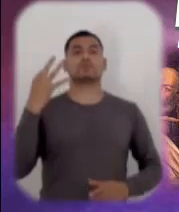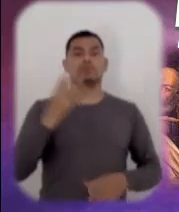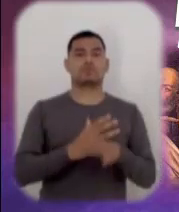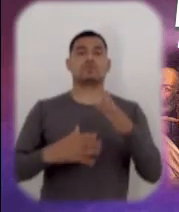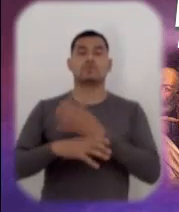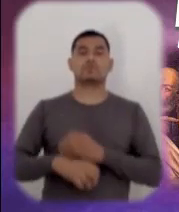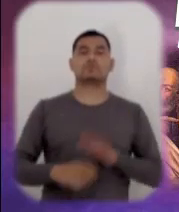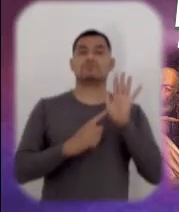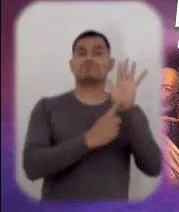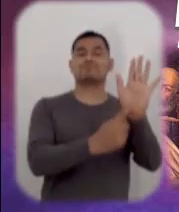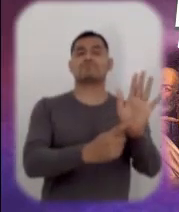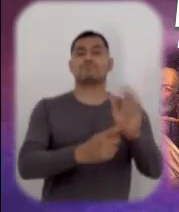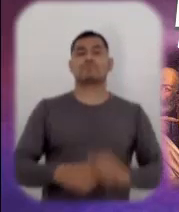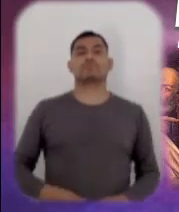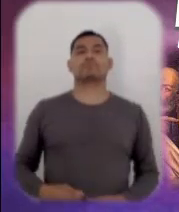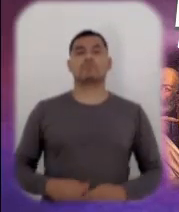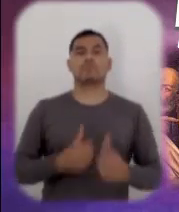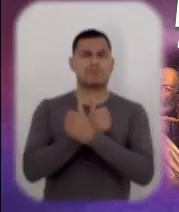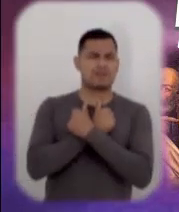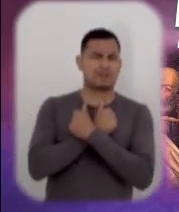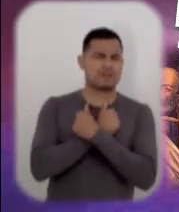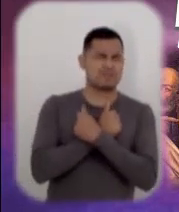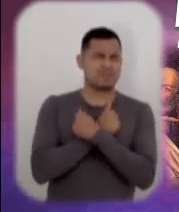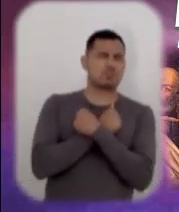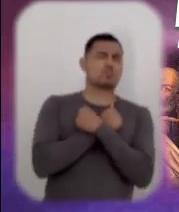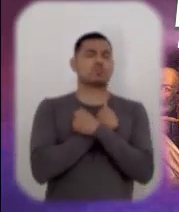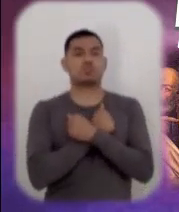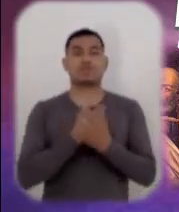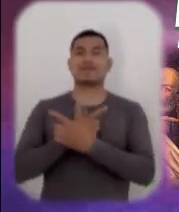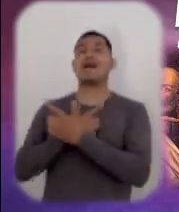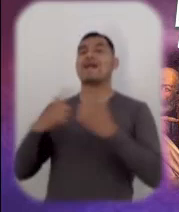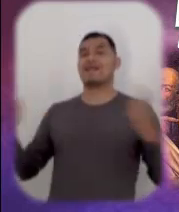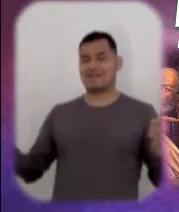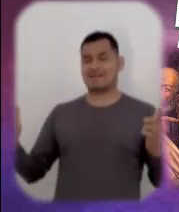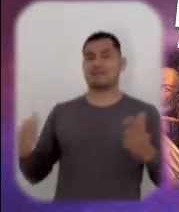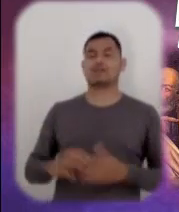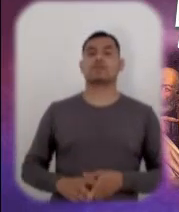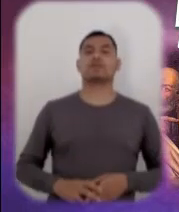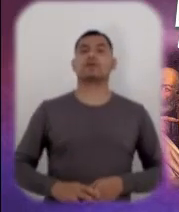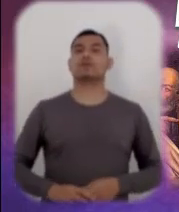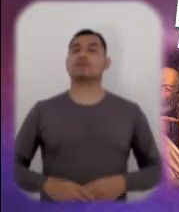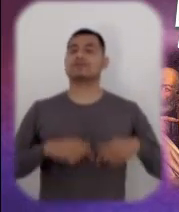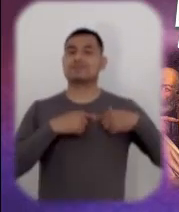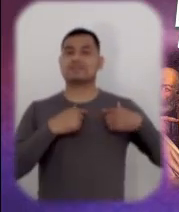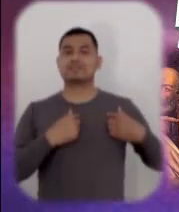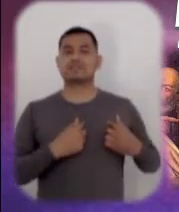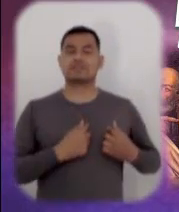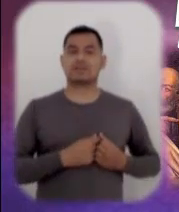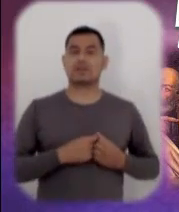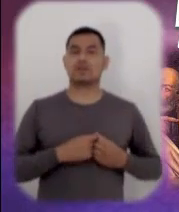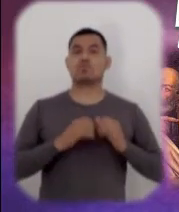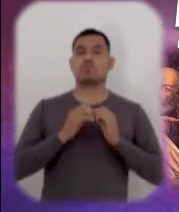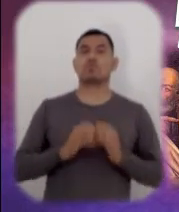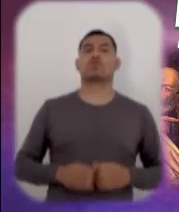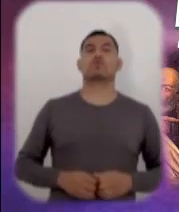breve pasaje tiene tres etapas muy claras. La adhesión a la verdad, el rompimiento de las cadenas y